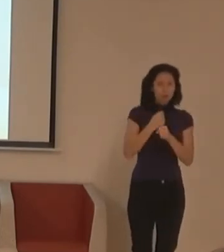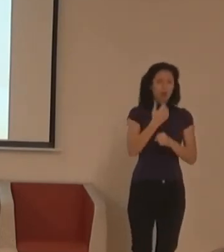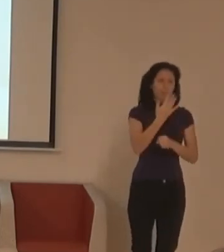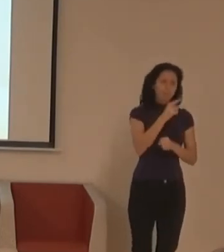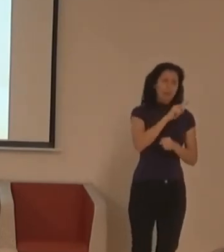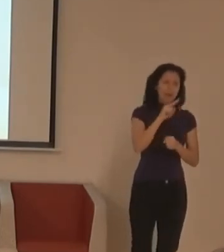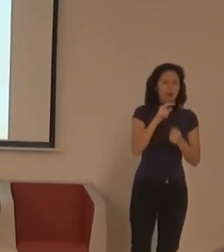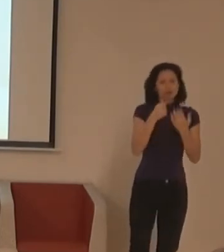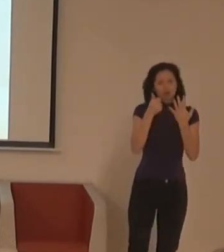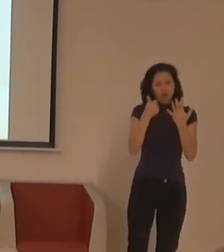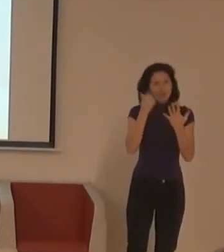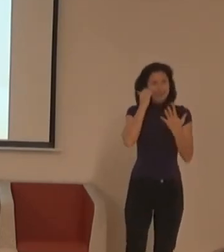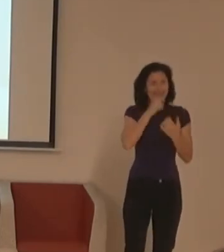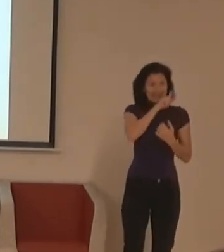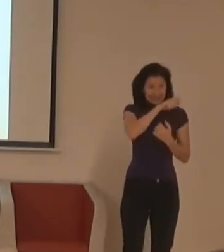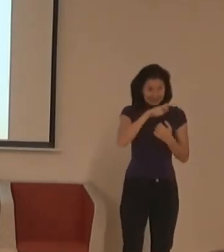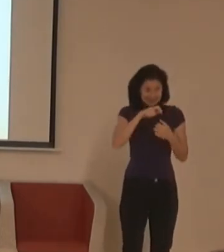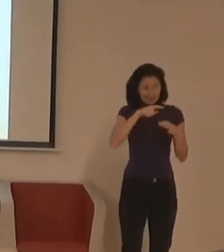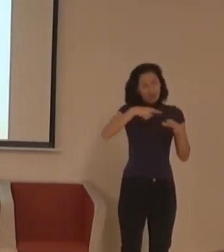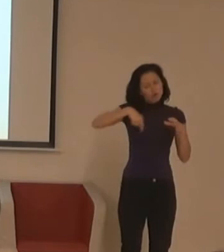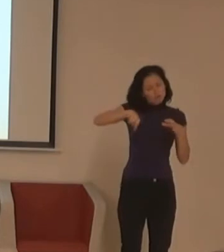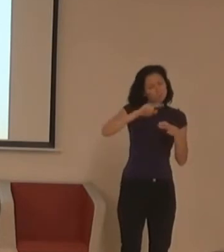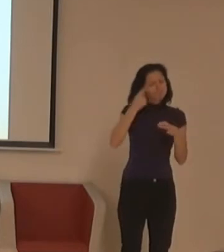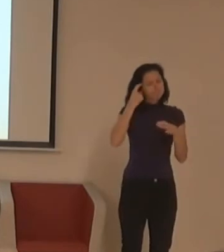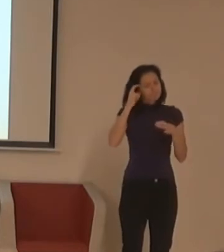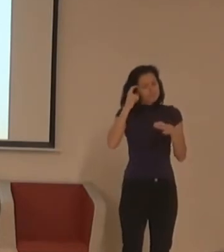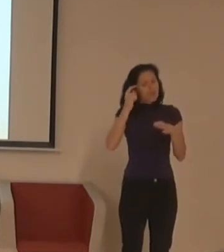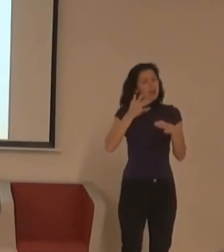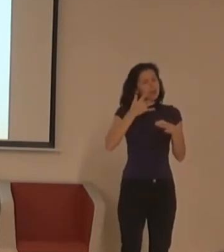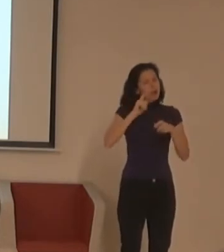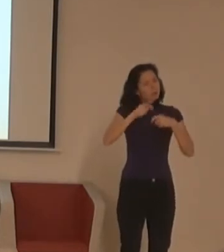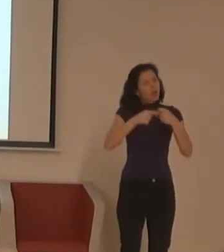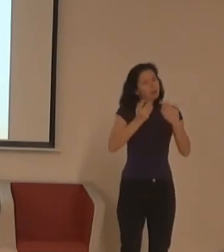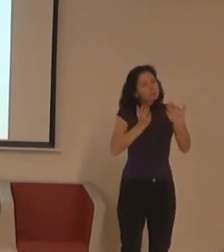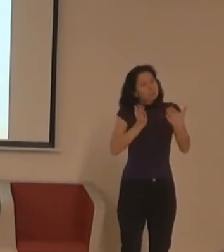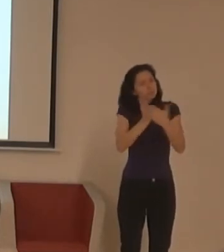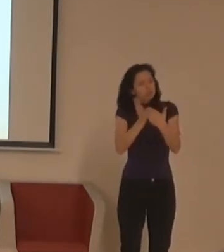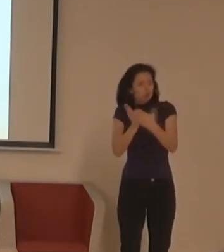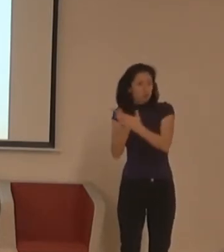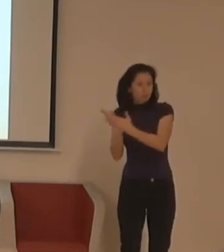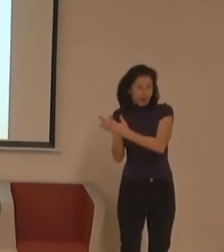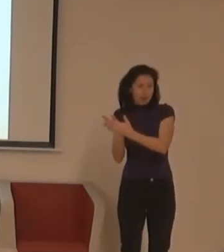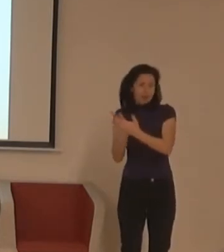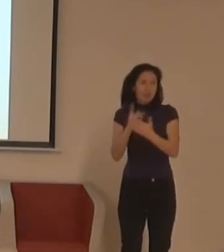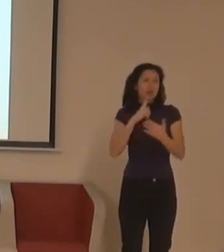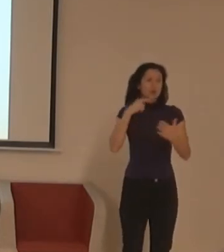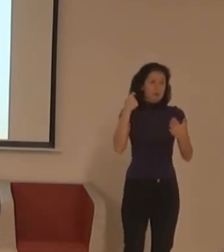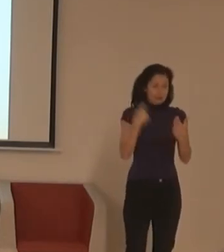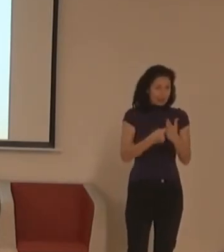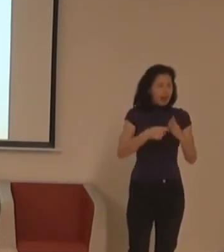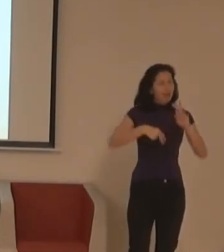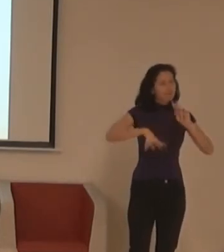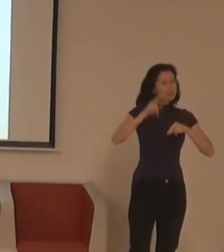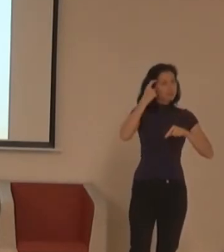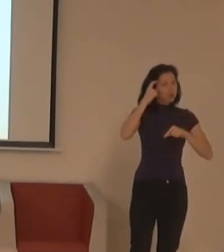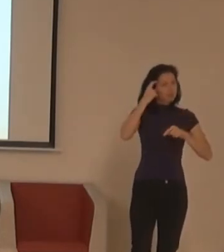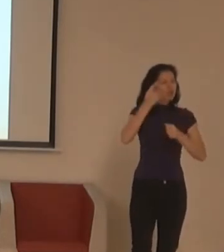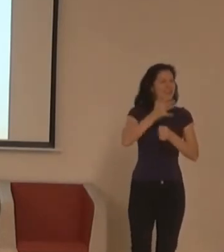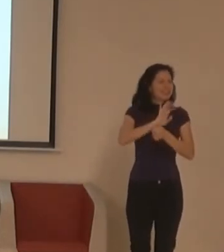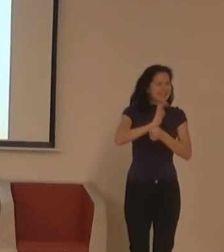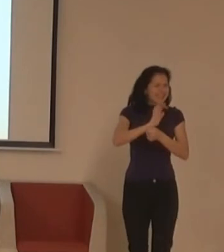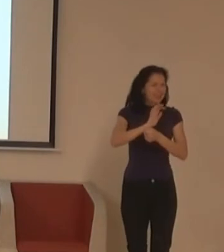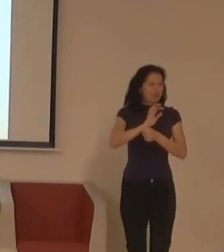týmu jedného světa. A myslím, že se hustě pustil do zpřístupňování jak toho fyzického prostoru festivalu,